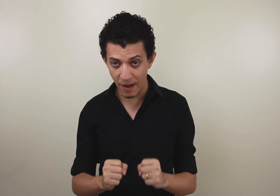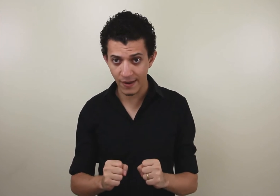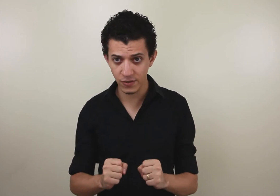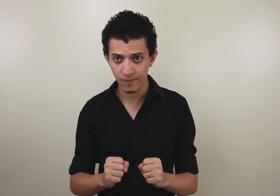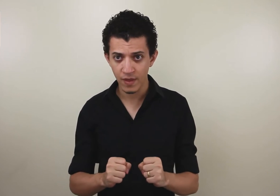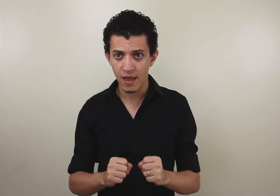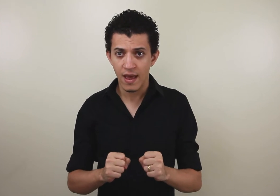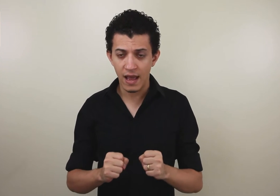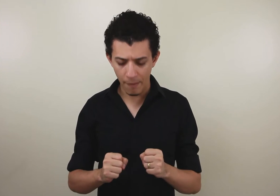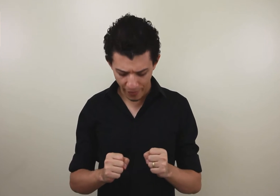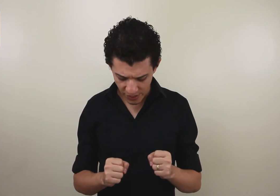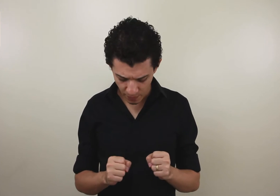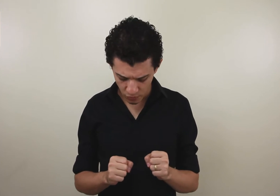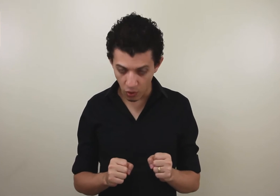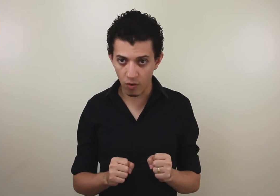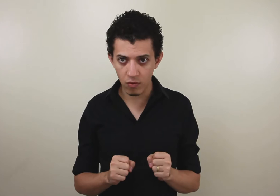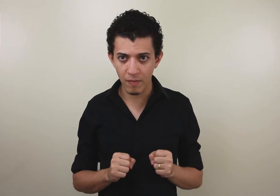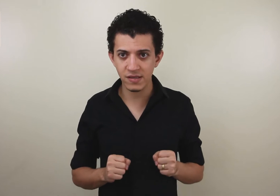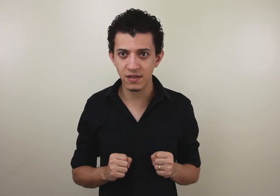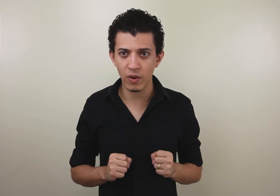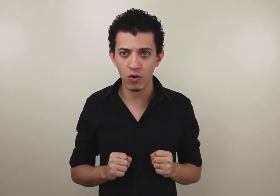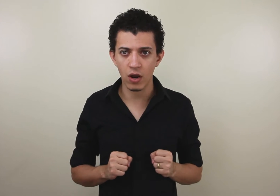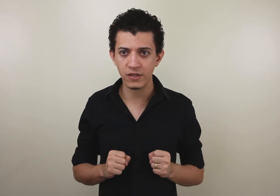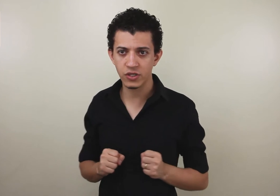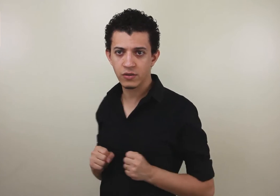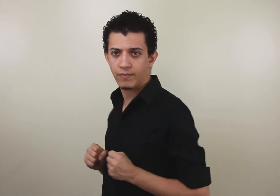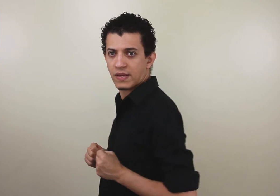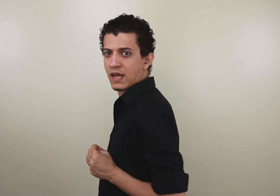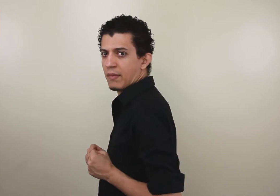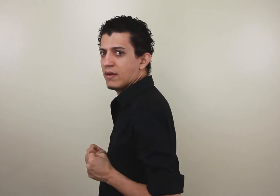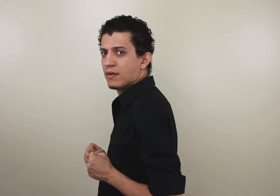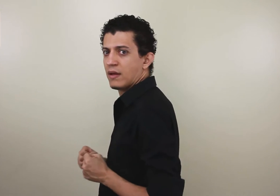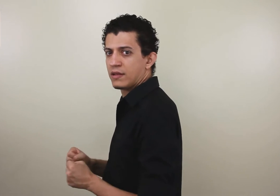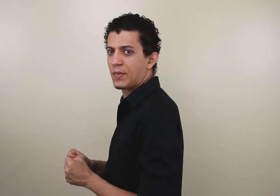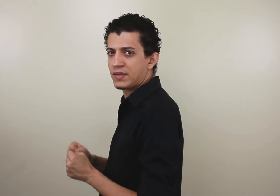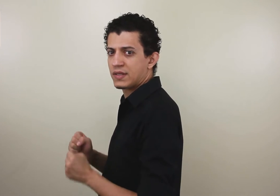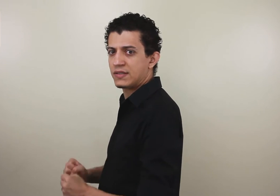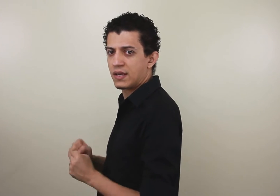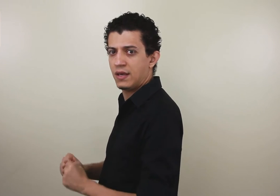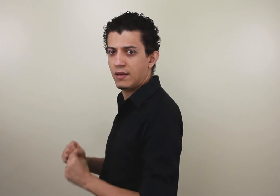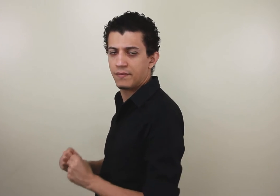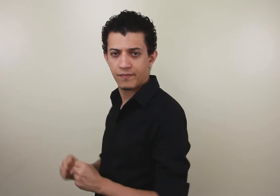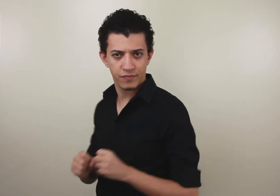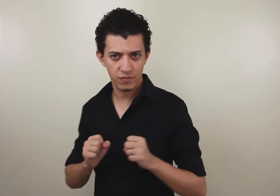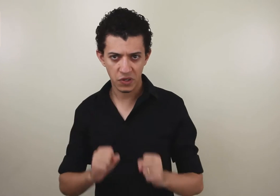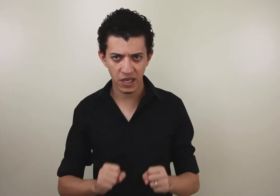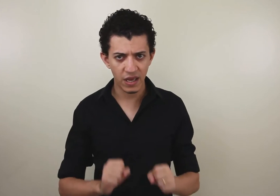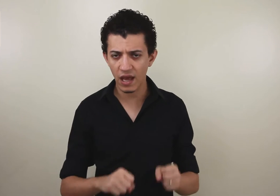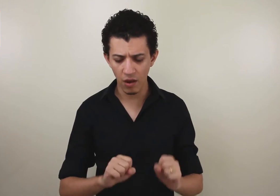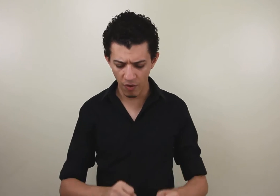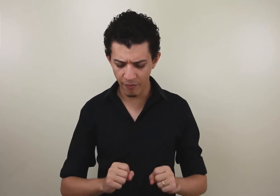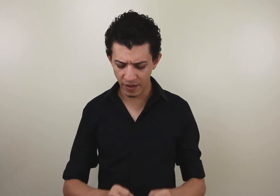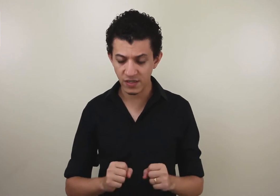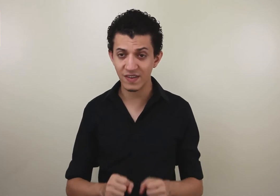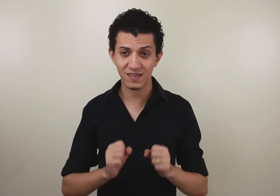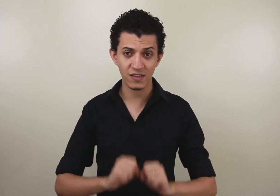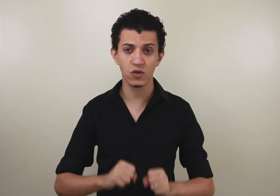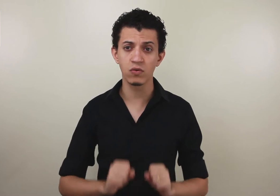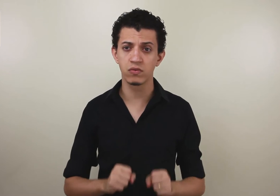baixo, ele é próximo ao tronco, mas não é coladinho, percebe? Tem uma distância aqui, ok? Ele é um movimento, às vezes, até solto.